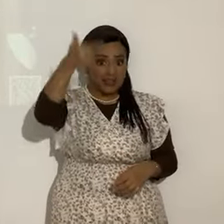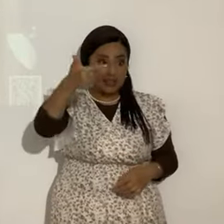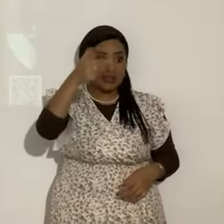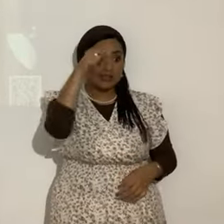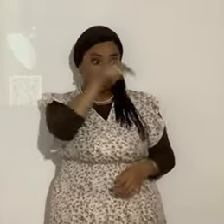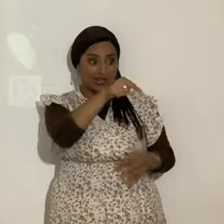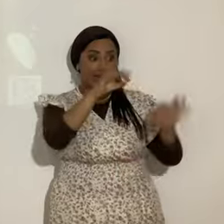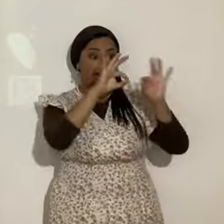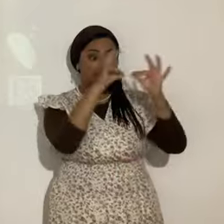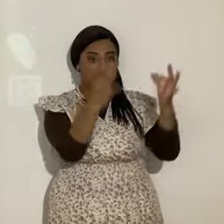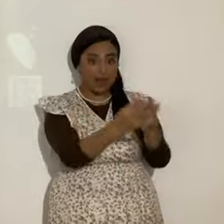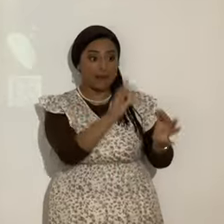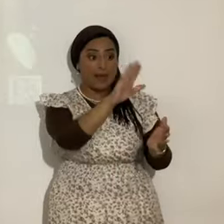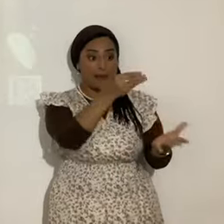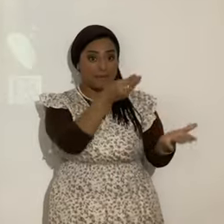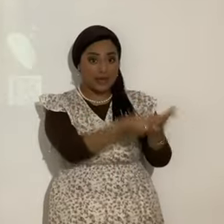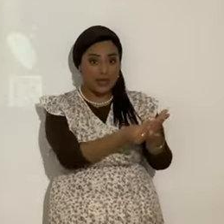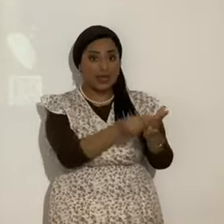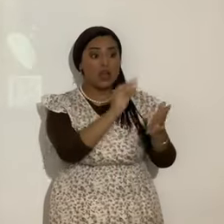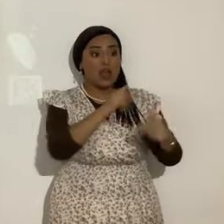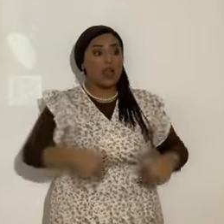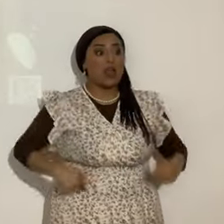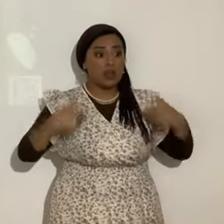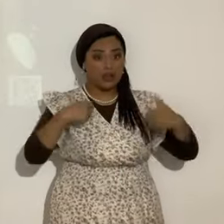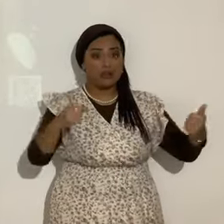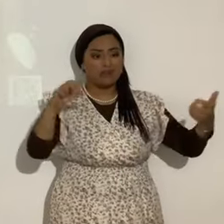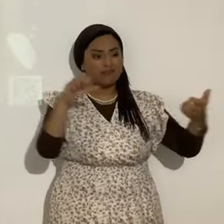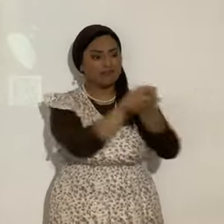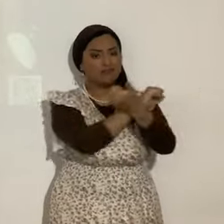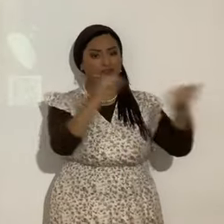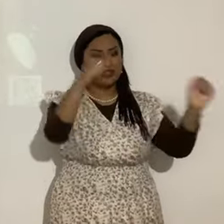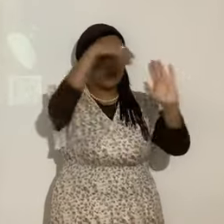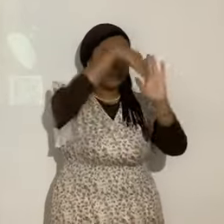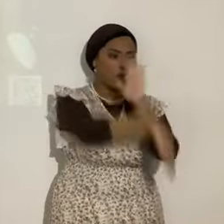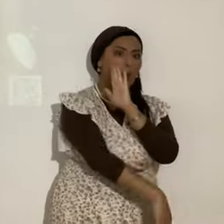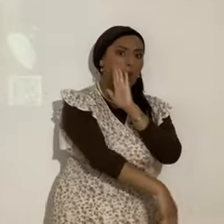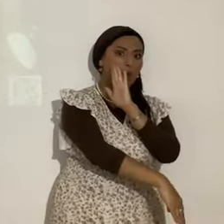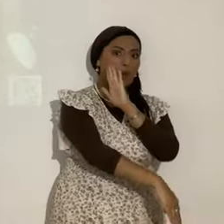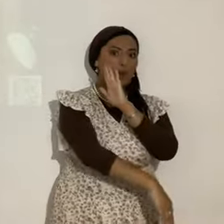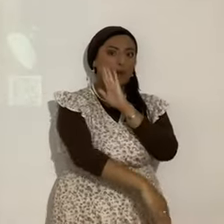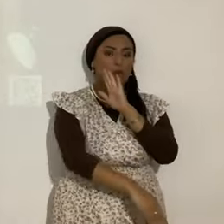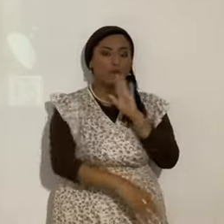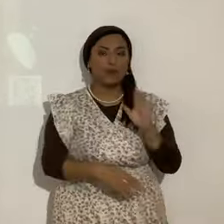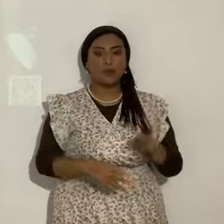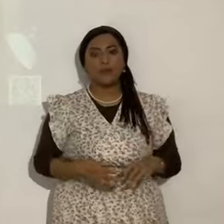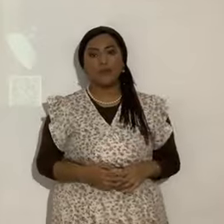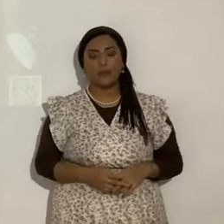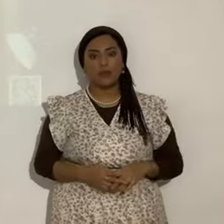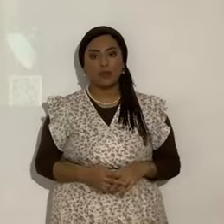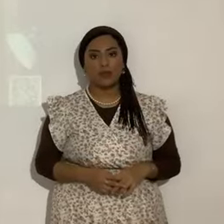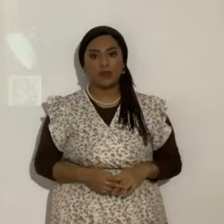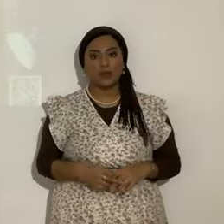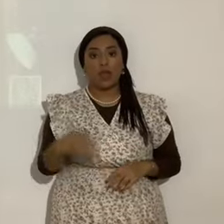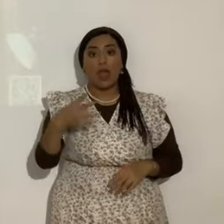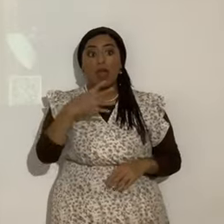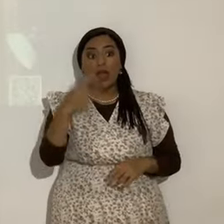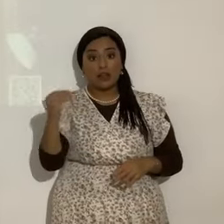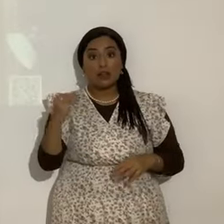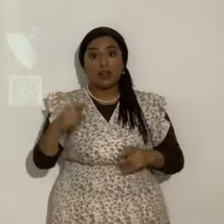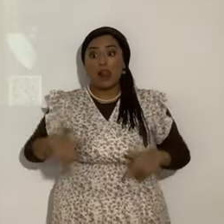Su familia. Su finanza. Su salud. Todo se irá para abajo. Y. La oportunidad de vida eterna. Será